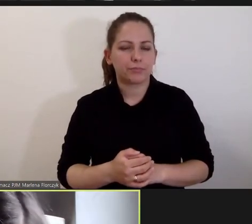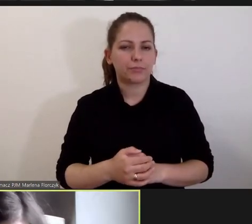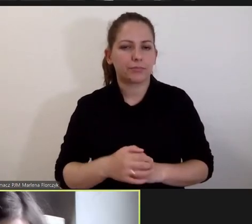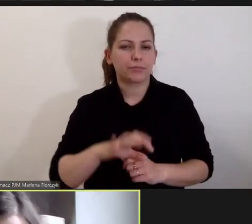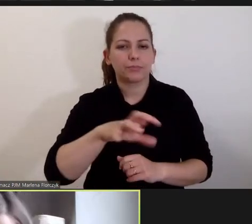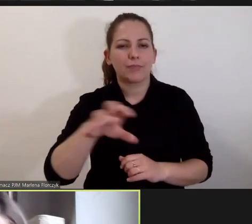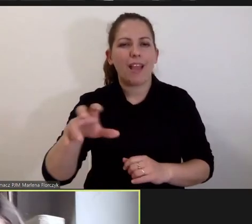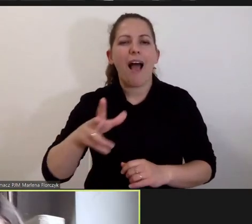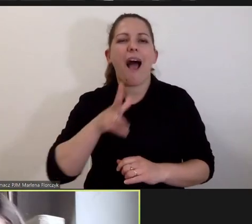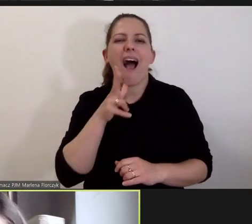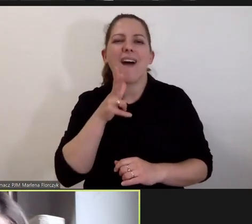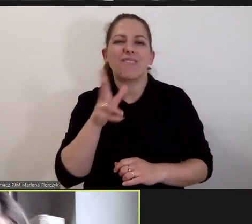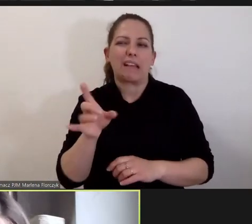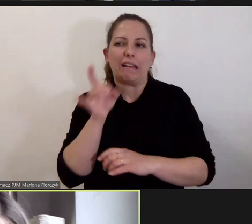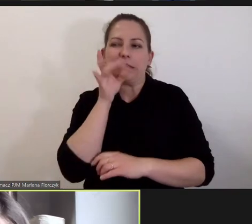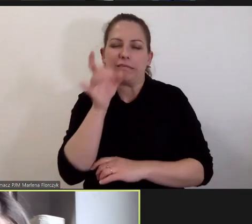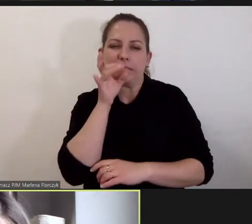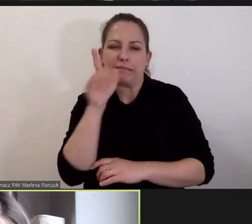Afryki.